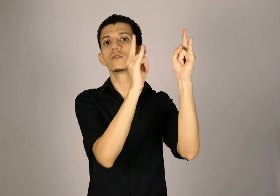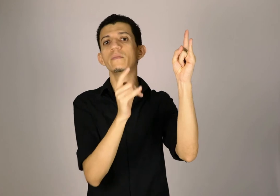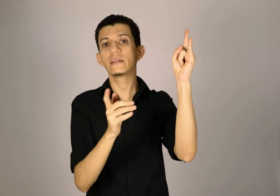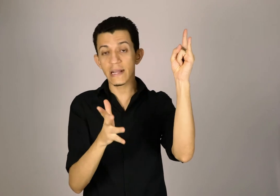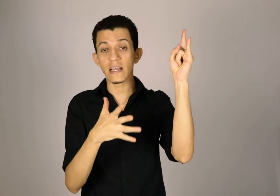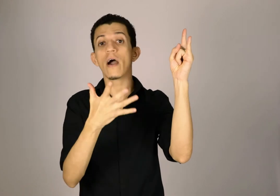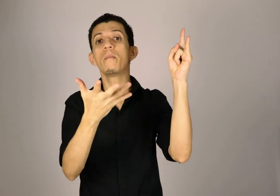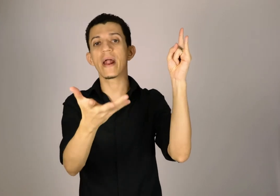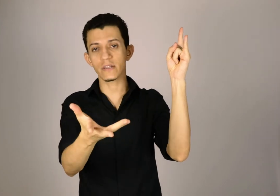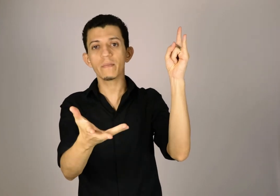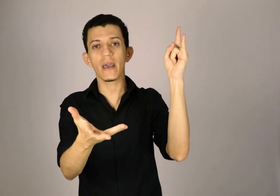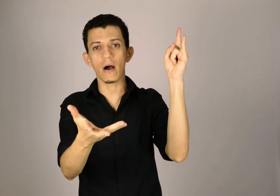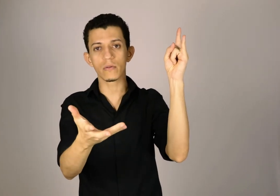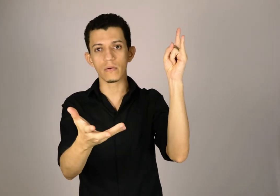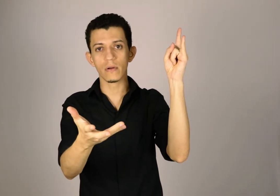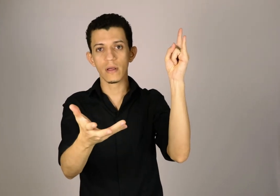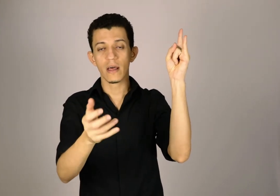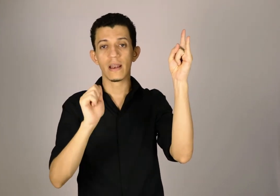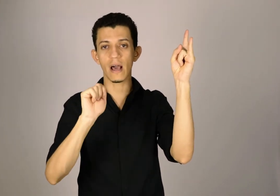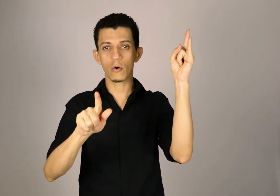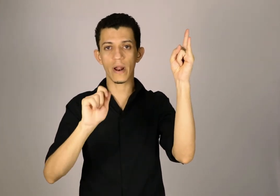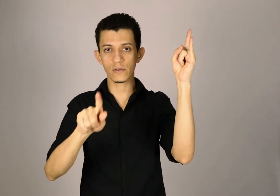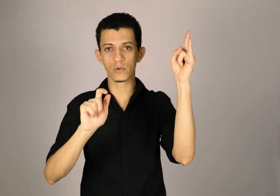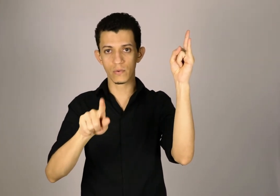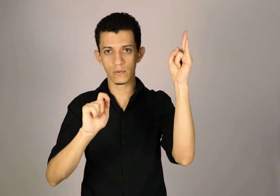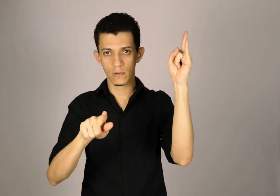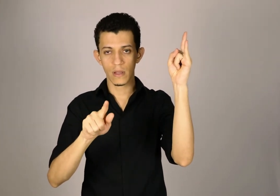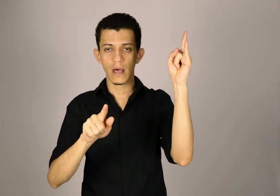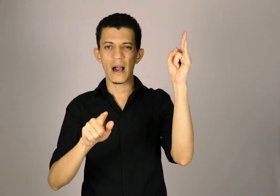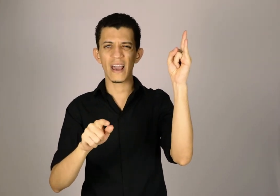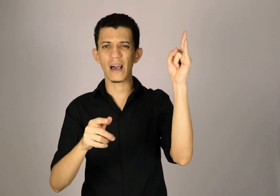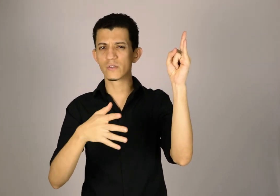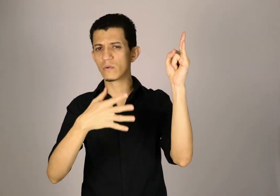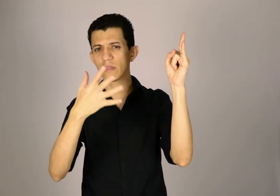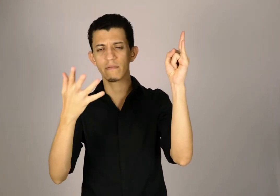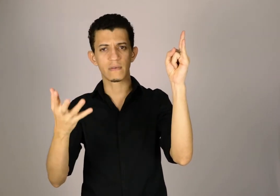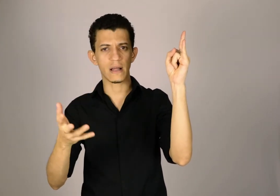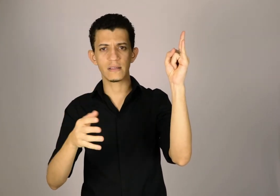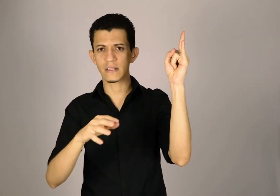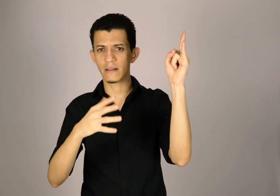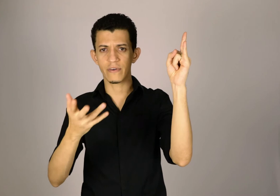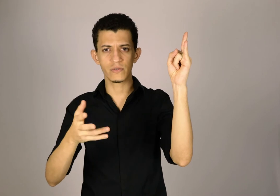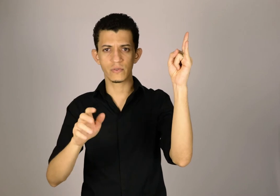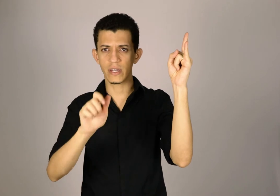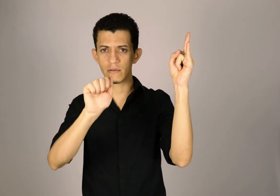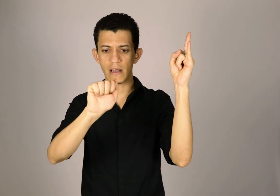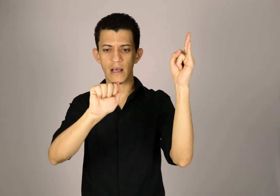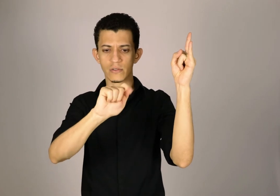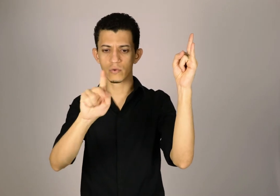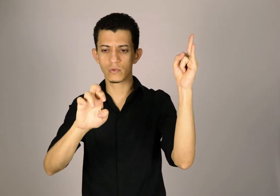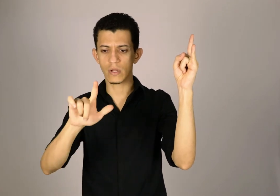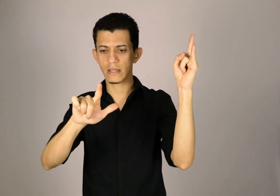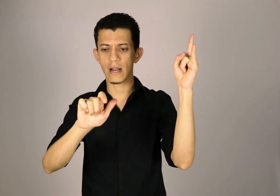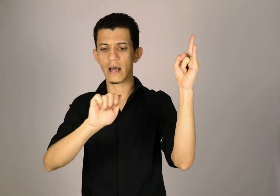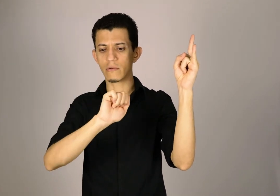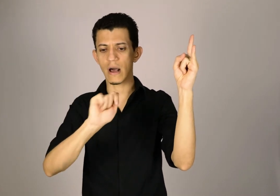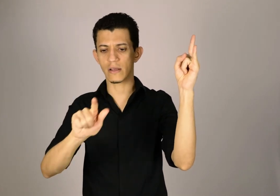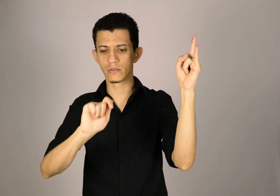subentente-se. É um prédio bem alto, na cor azul. Aí, azul, cada estado faz de um jeito. Azul, soletrado, azul.